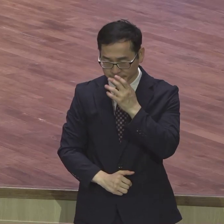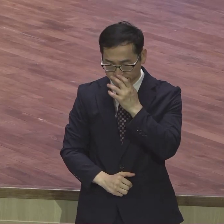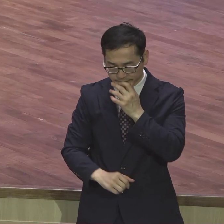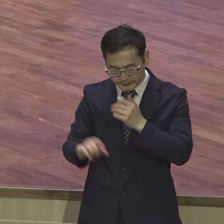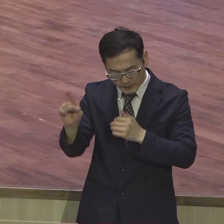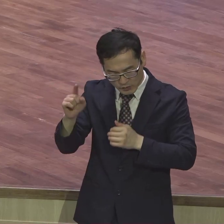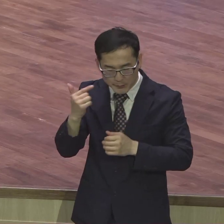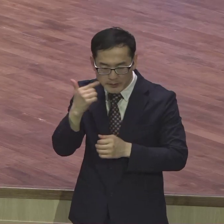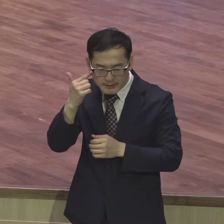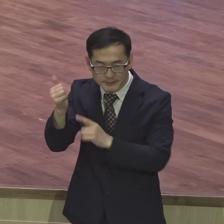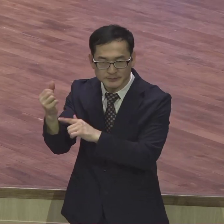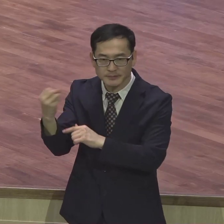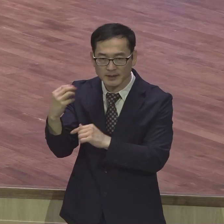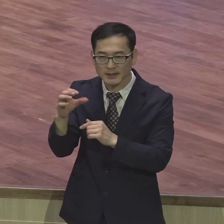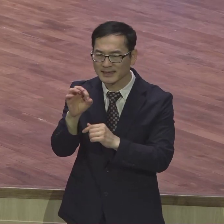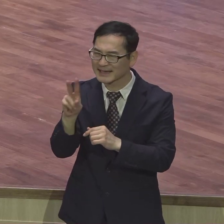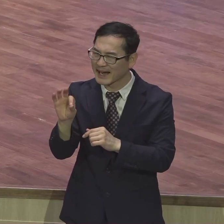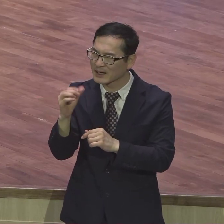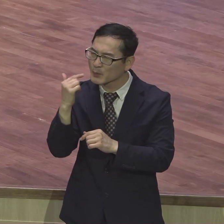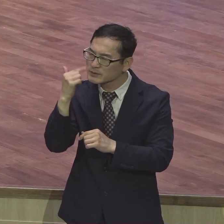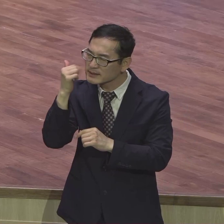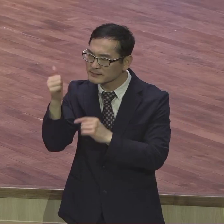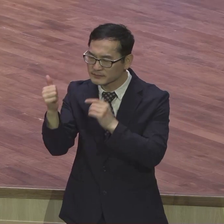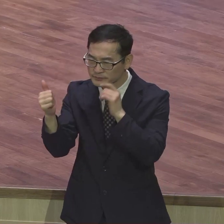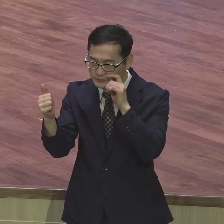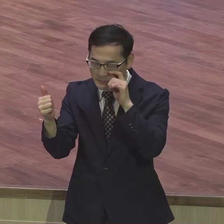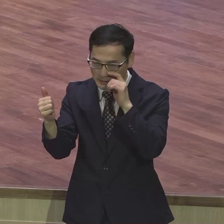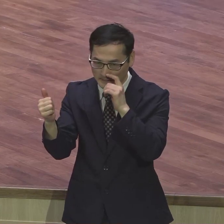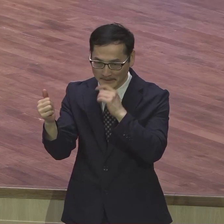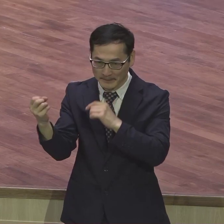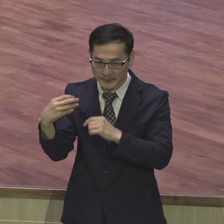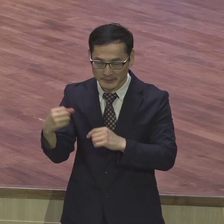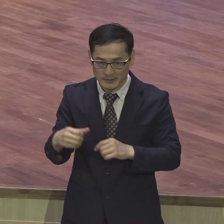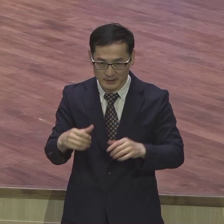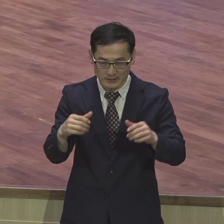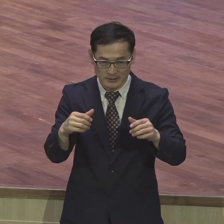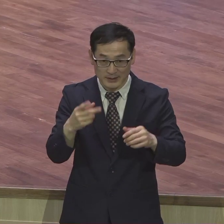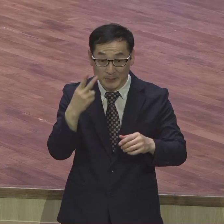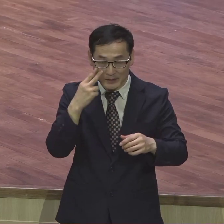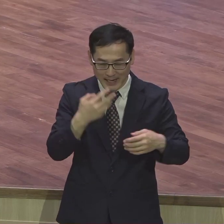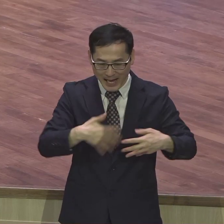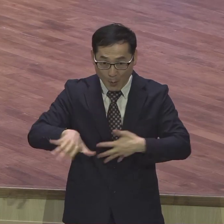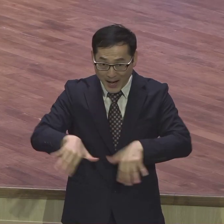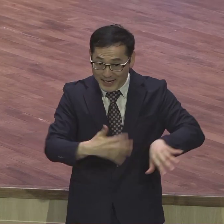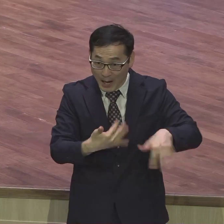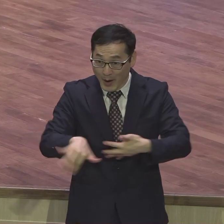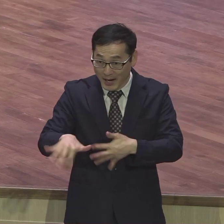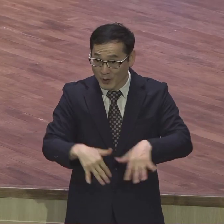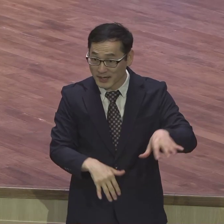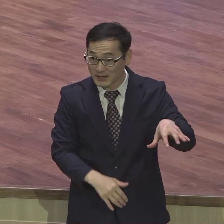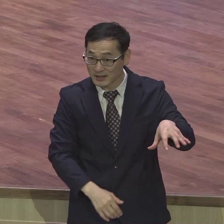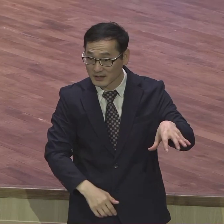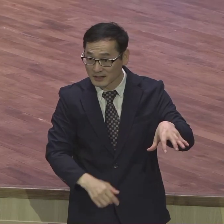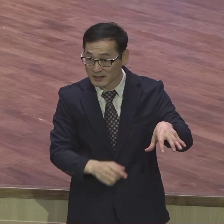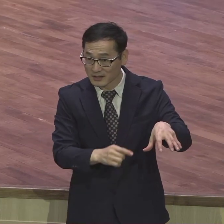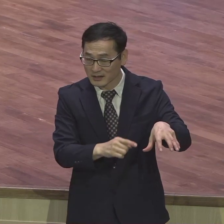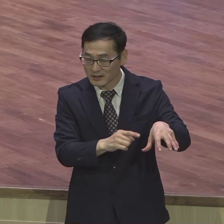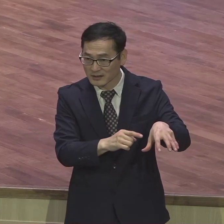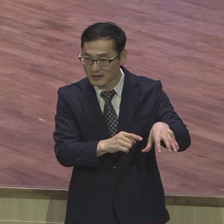양명수 목사님이 만났는데 하와이에 YM 있거든요 본부가